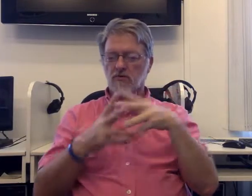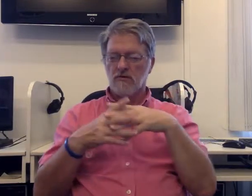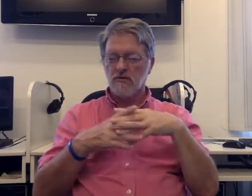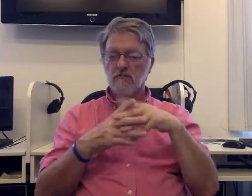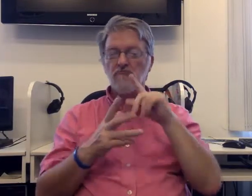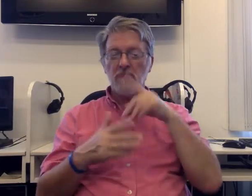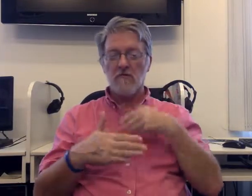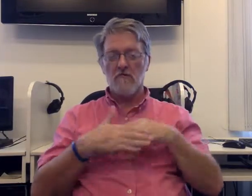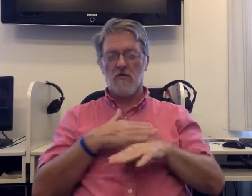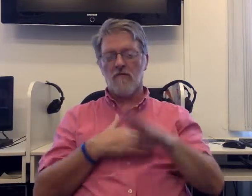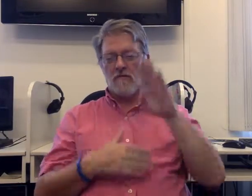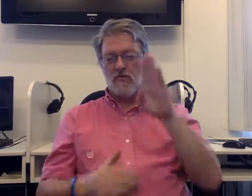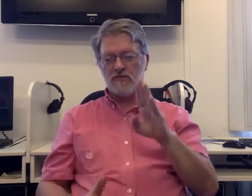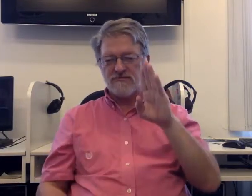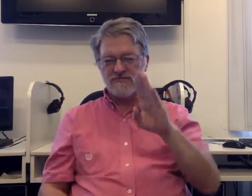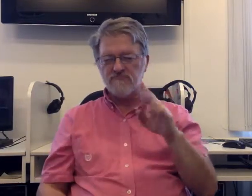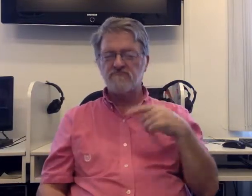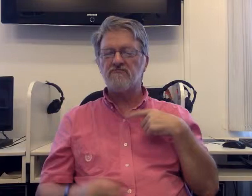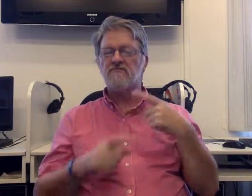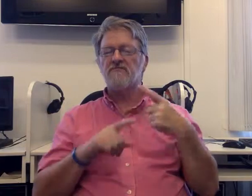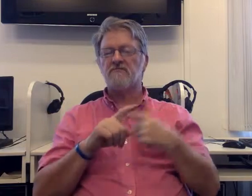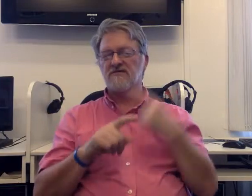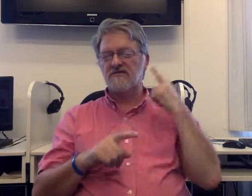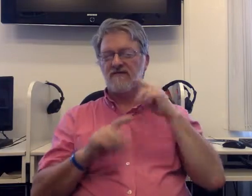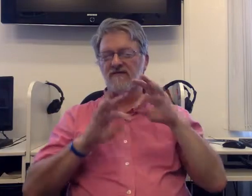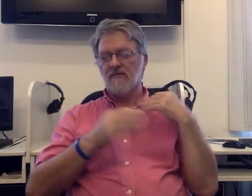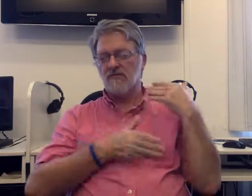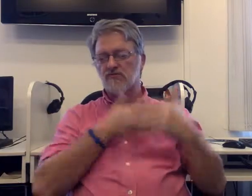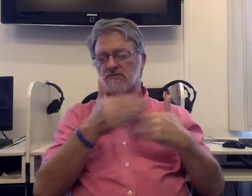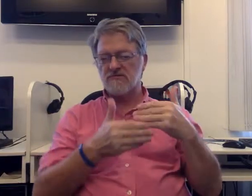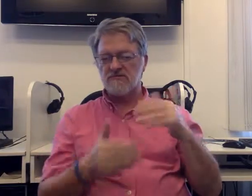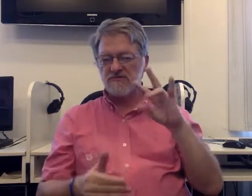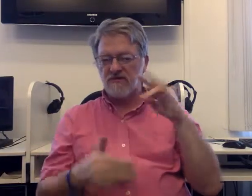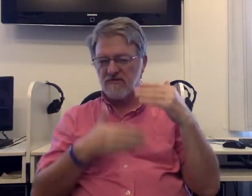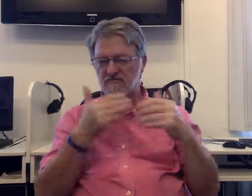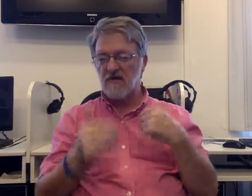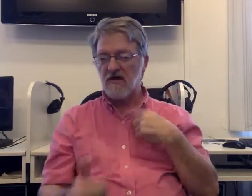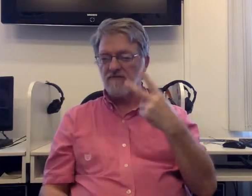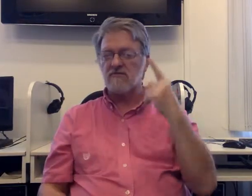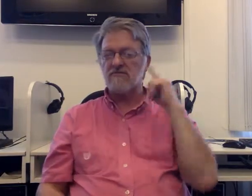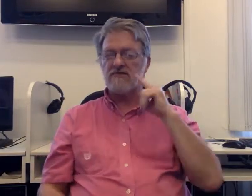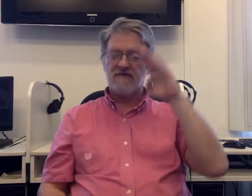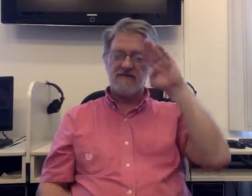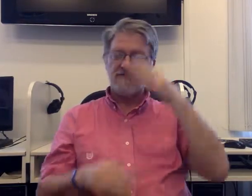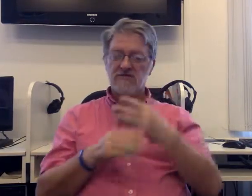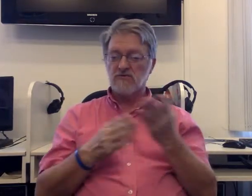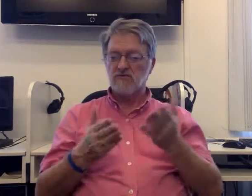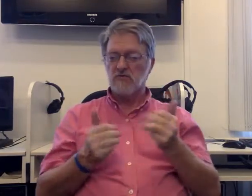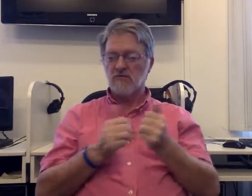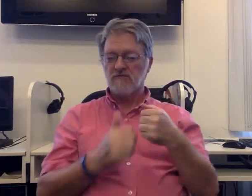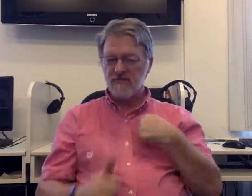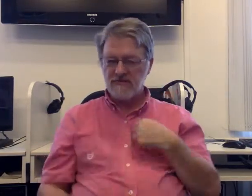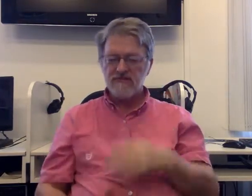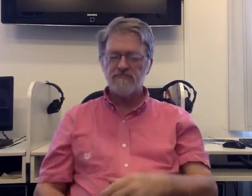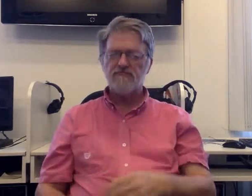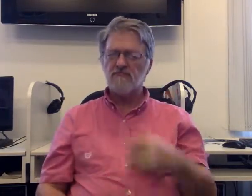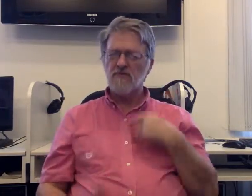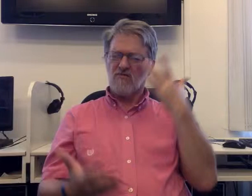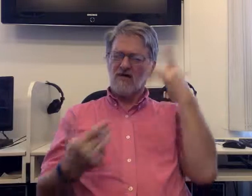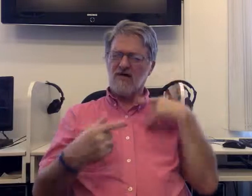jsem z Marylandu, z Ameriky, narodil jsem se v Bostonu a pocházím